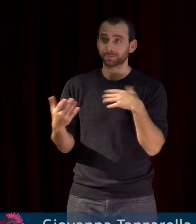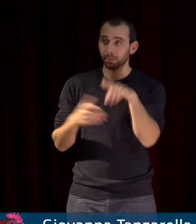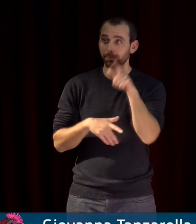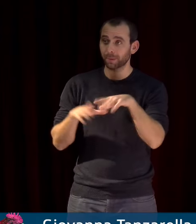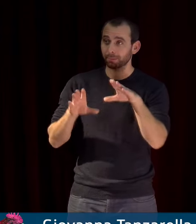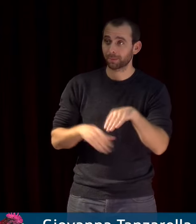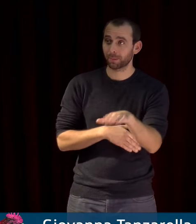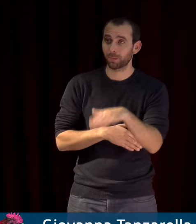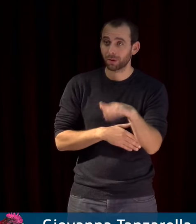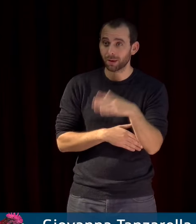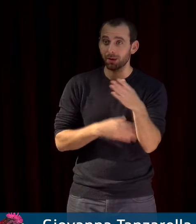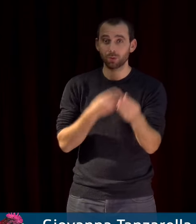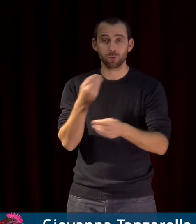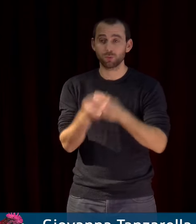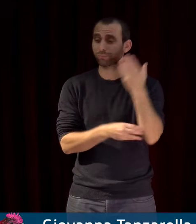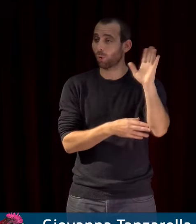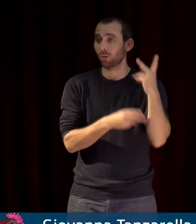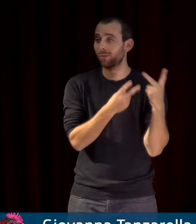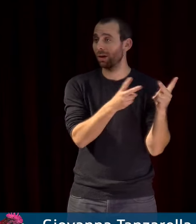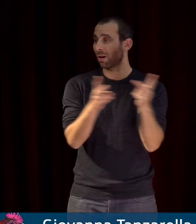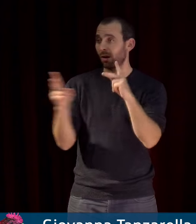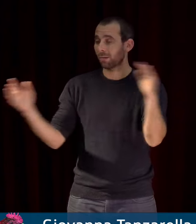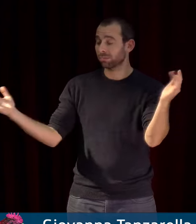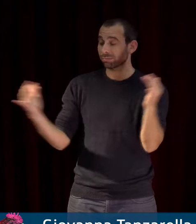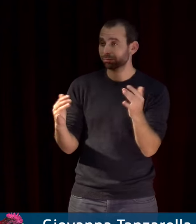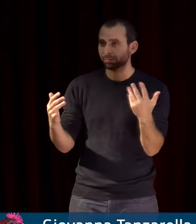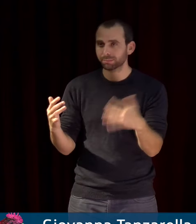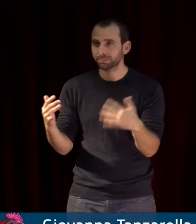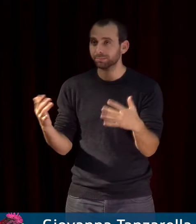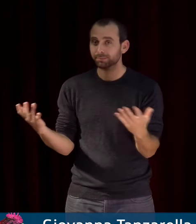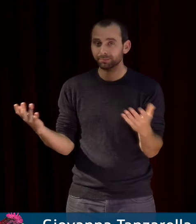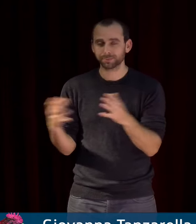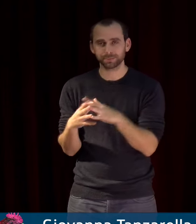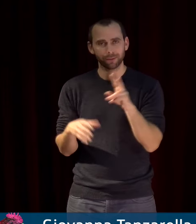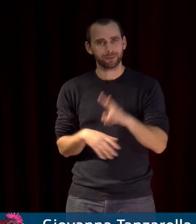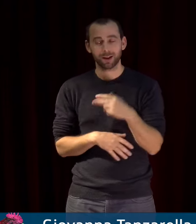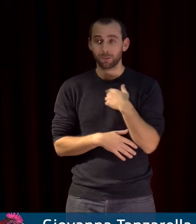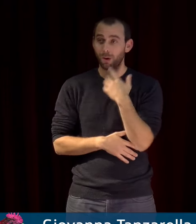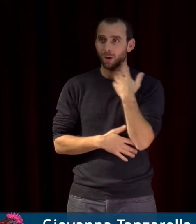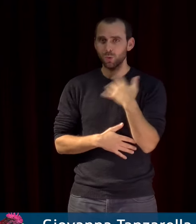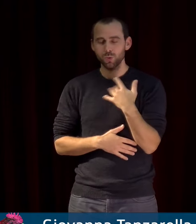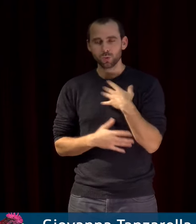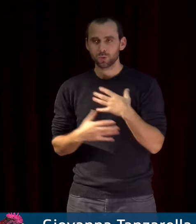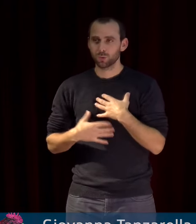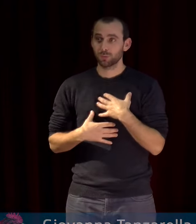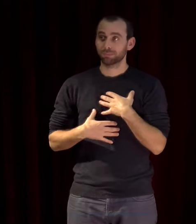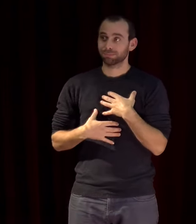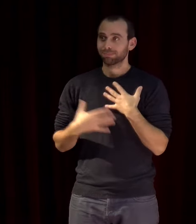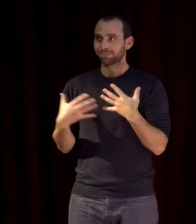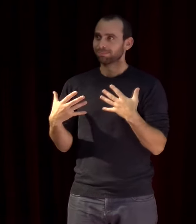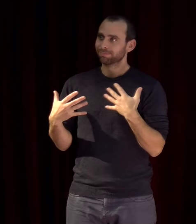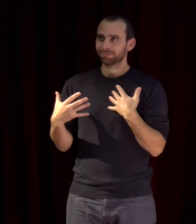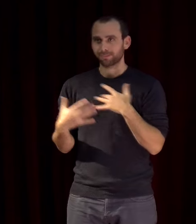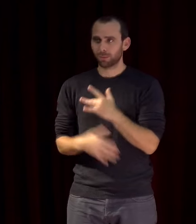et d'autres certainement d'ailleurs et je suis presque un peu émue de vous parler